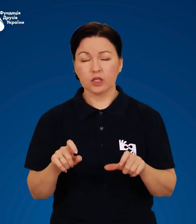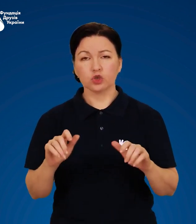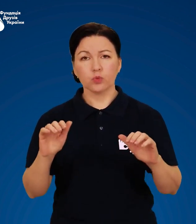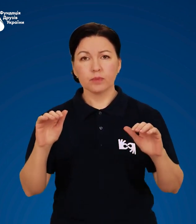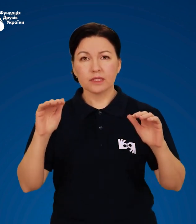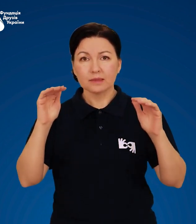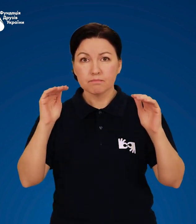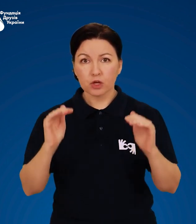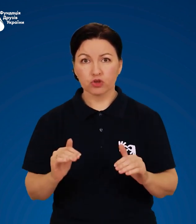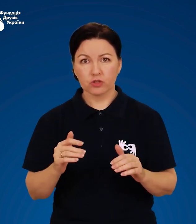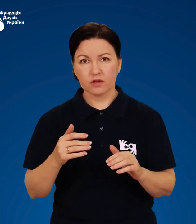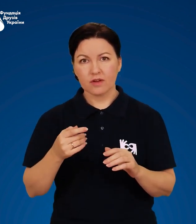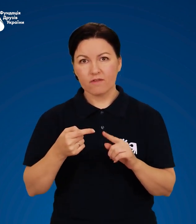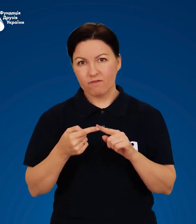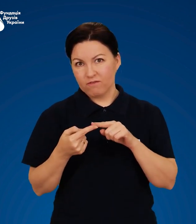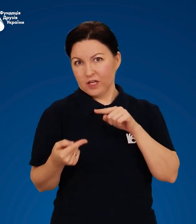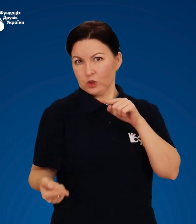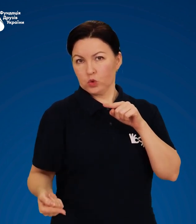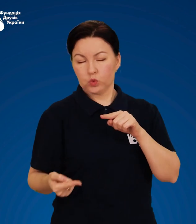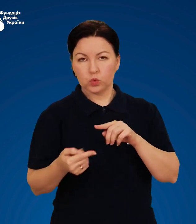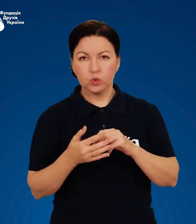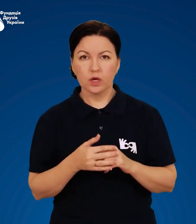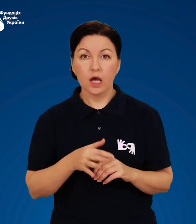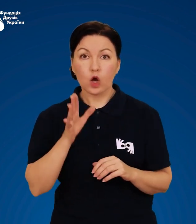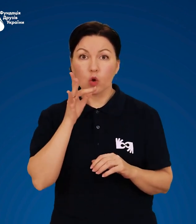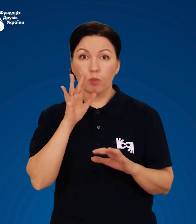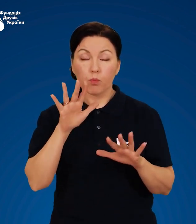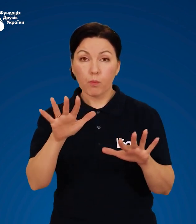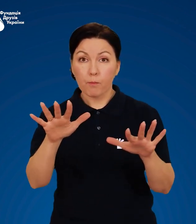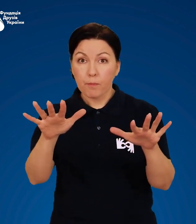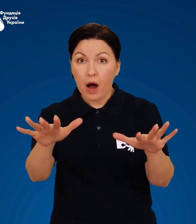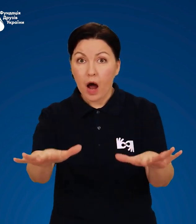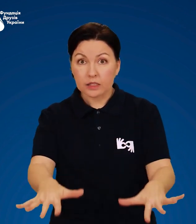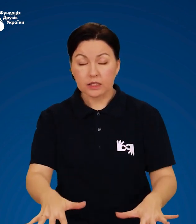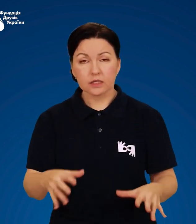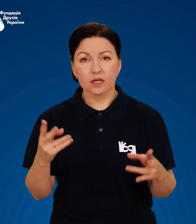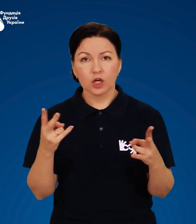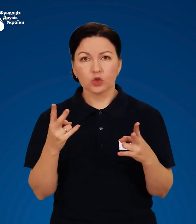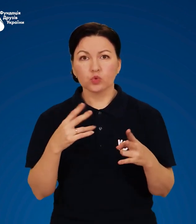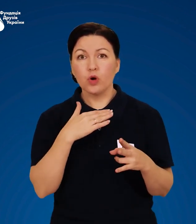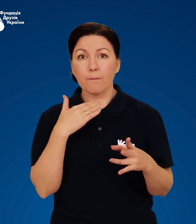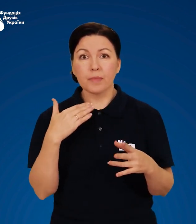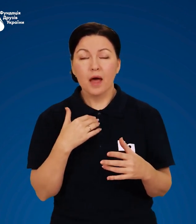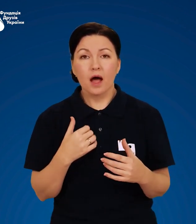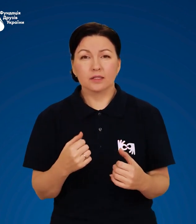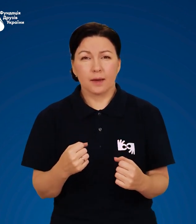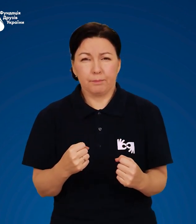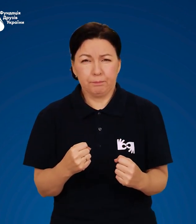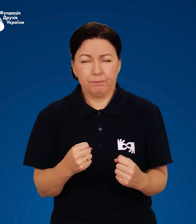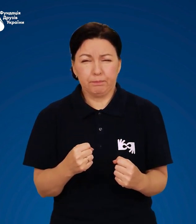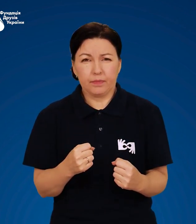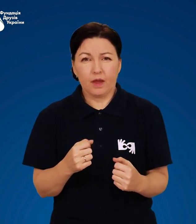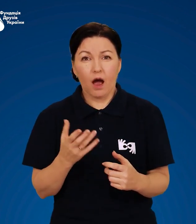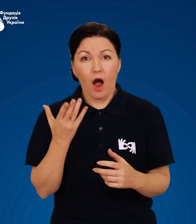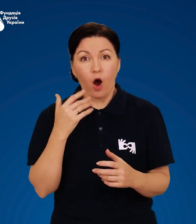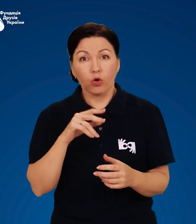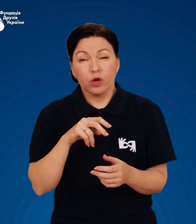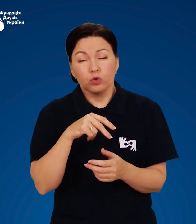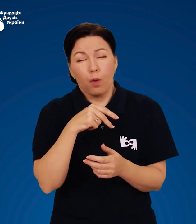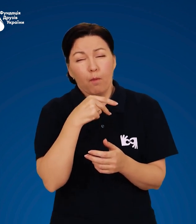щоб знизити висоту. У момент падіння стисніть на пруште м'язи, а, дотрикнувшись до